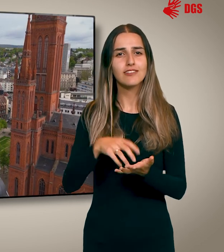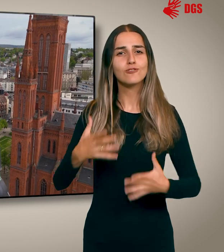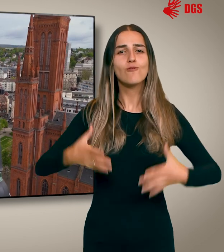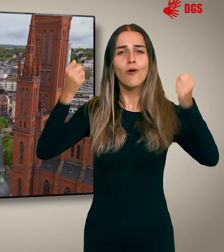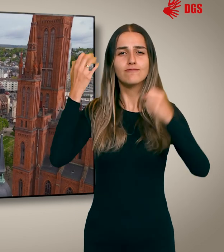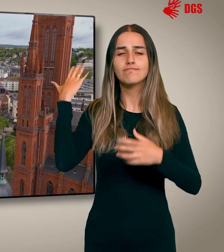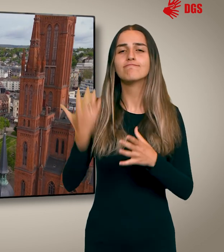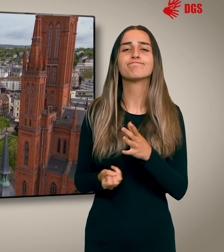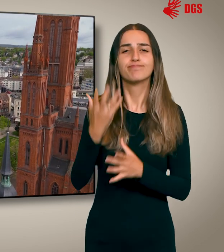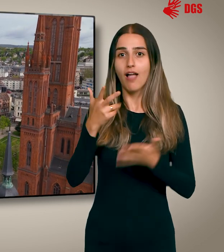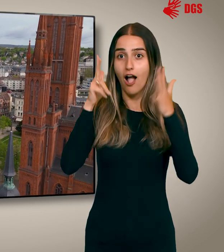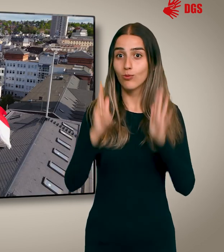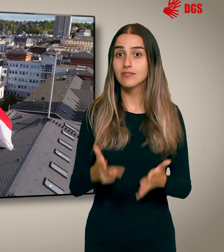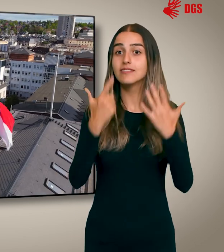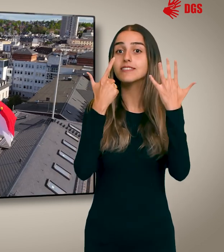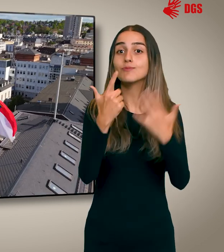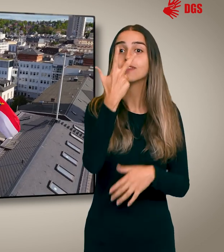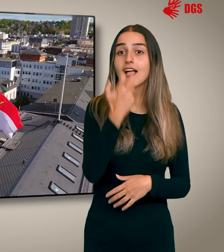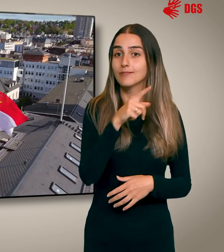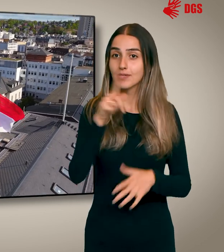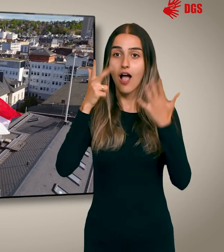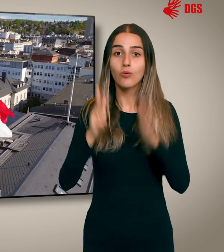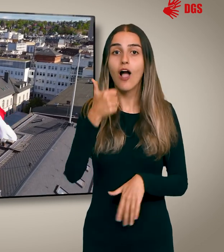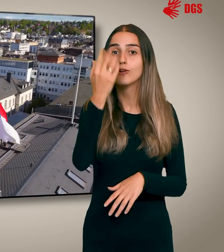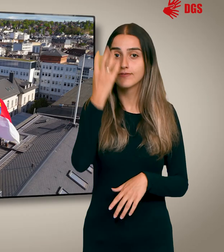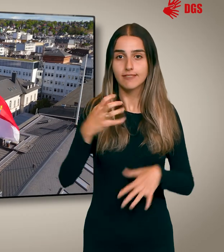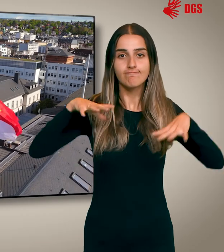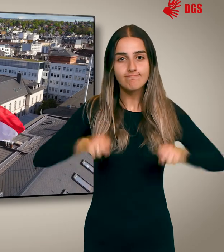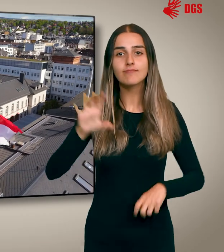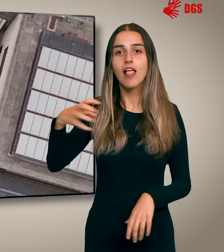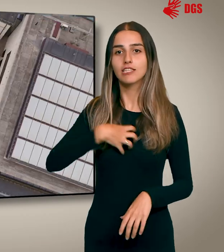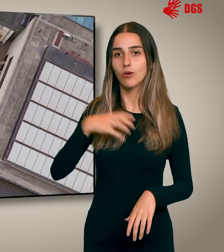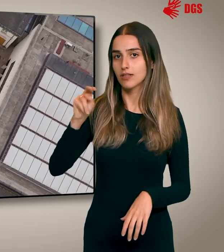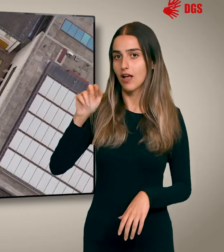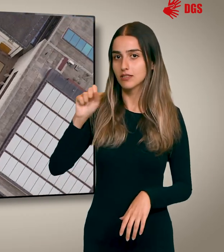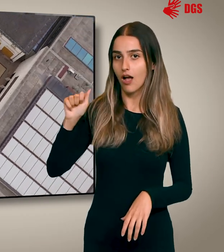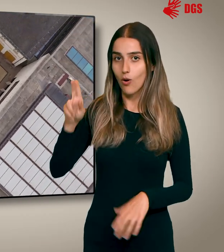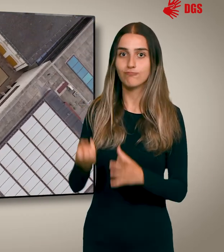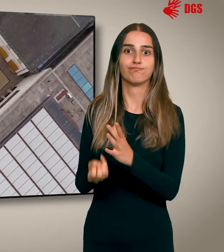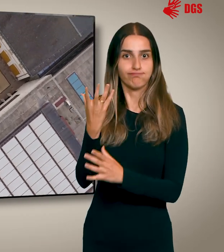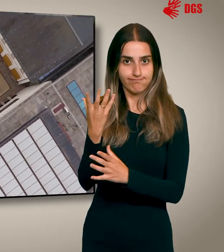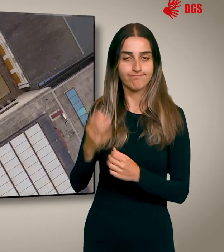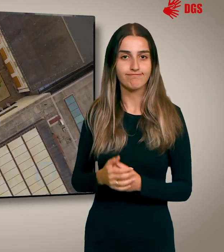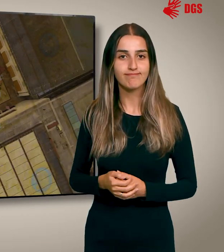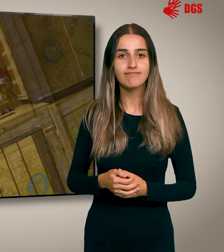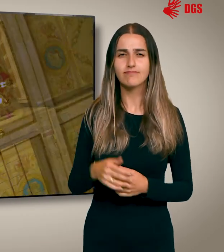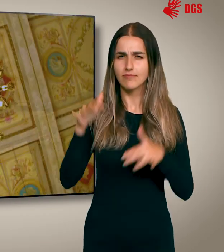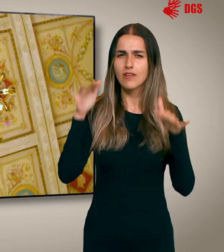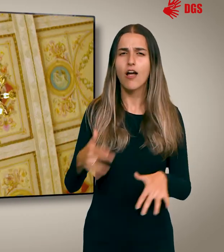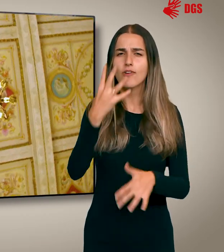entstand in den Jahren 1837 bis 1841 als Residenz der Herzog von Nassau. Unter den vier